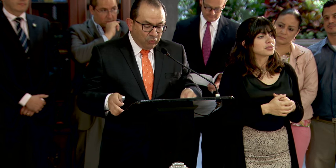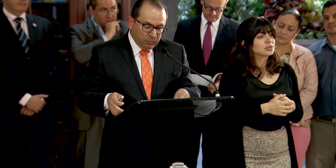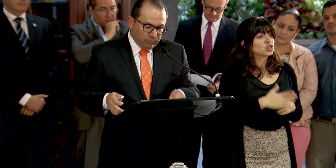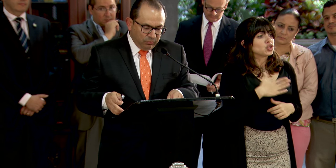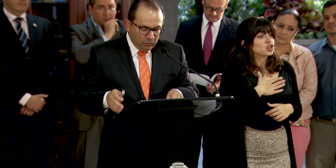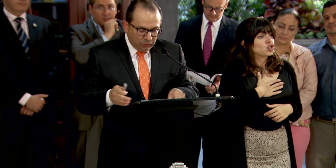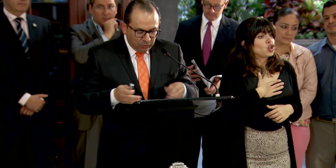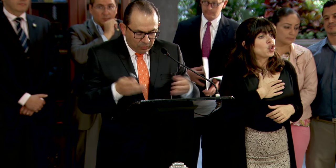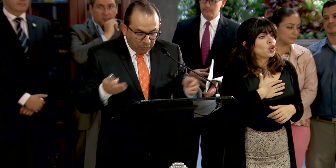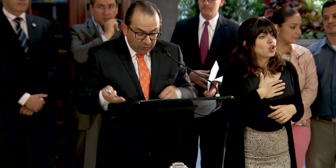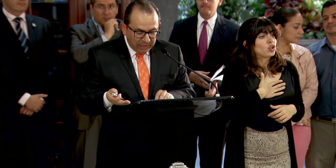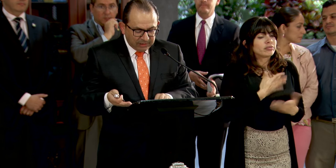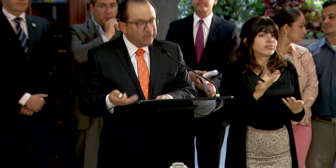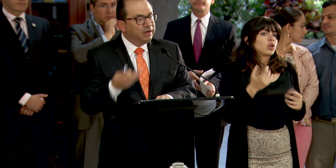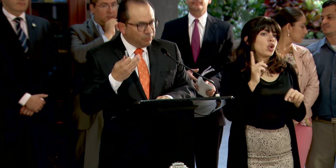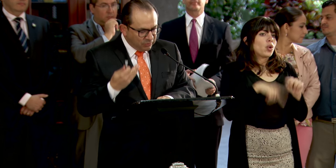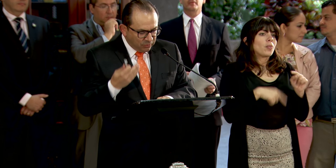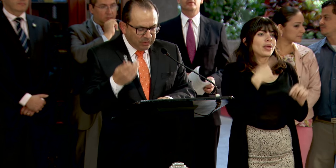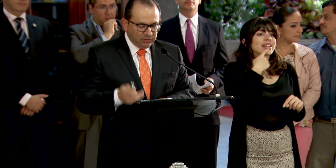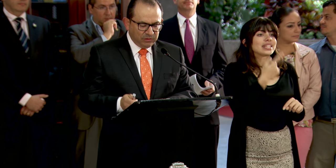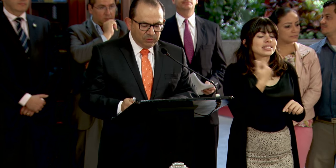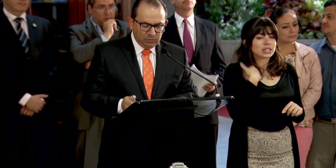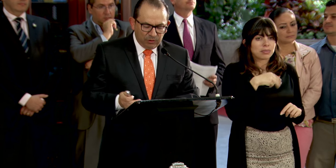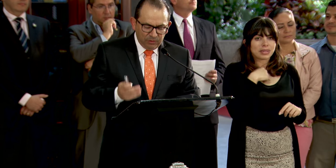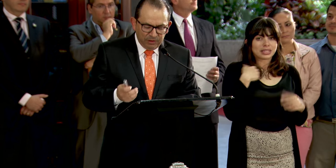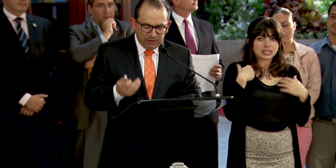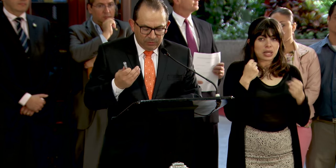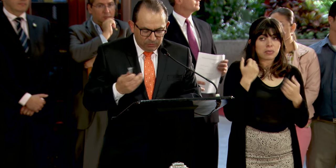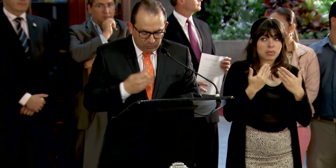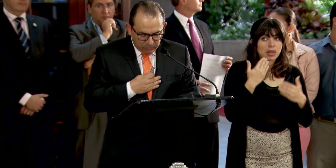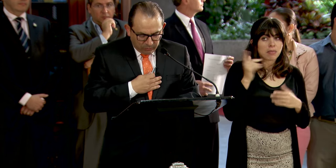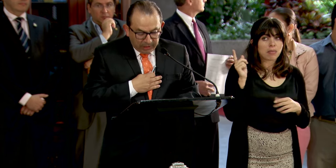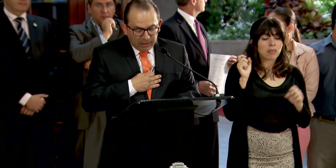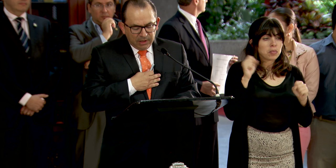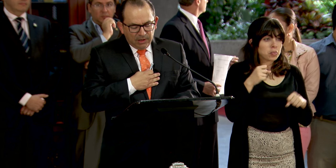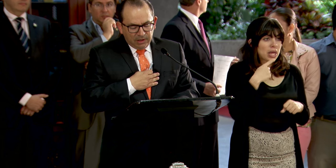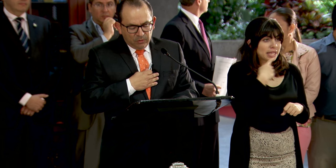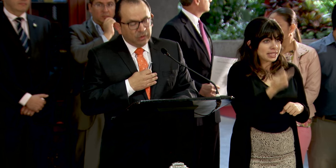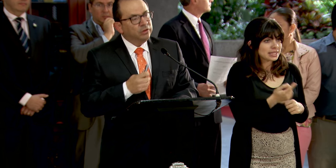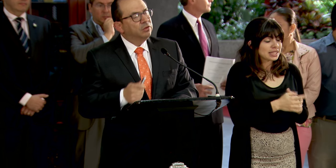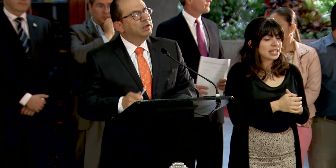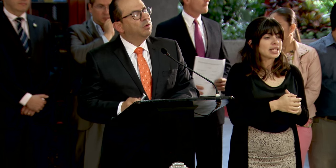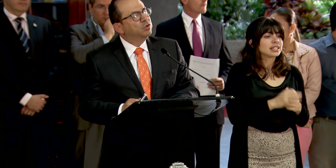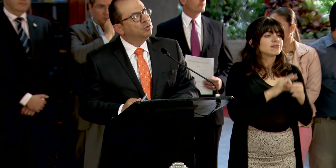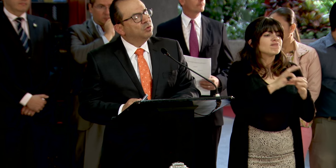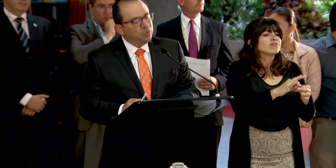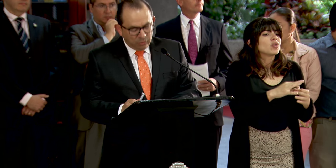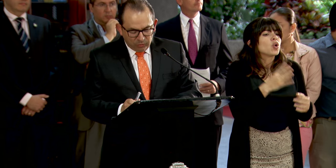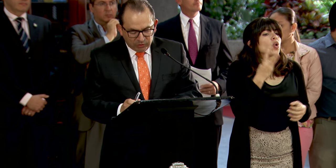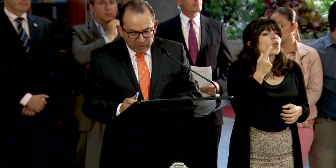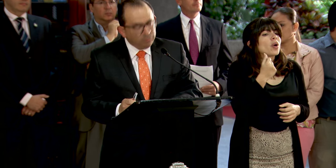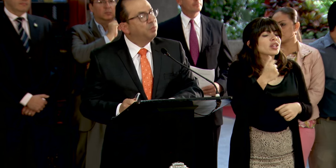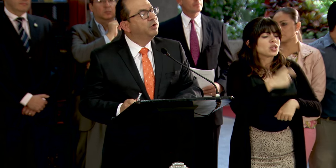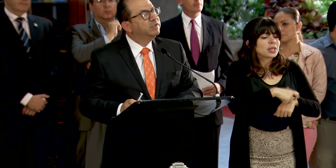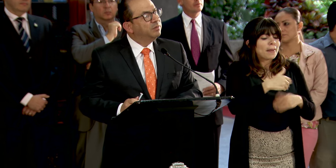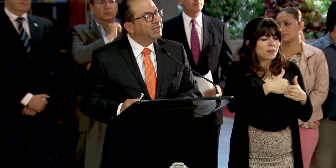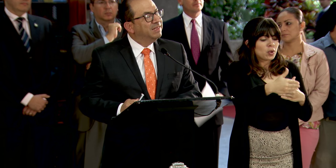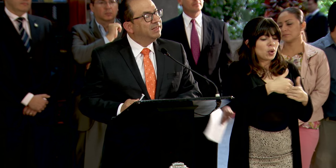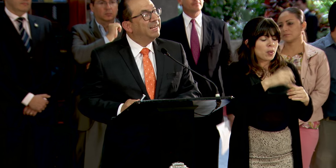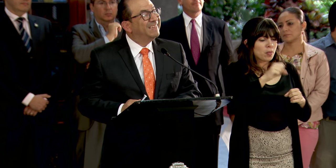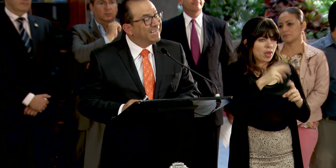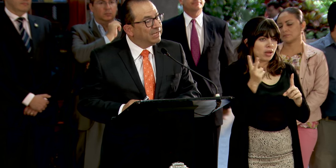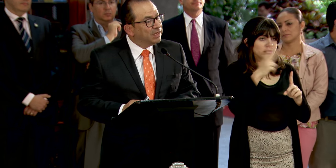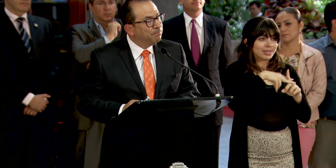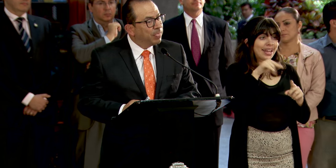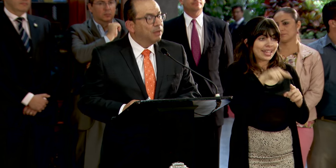Yo no podría decirle, el señor Ministro de Salud probablemente lo hará, en cuánto tiempo podría ser